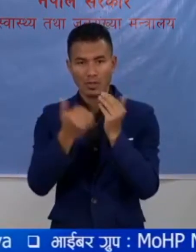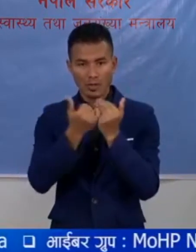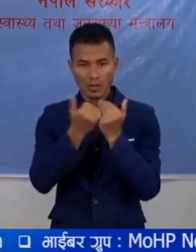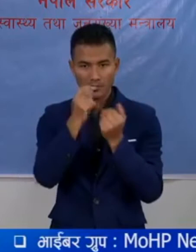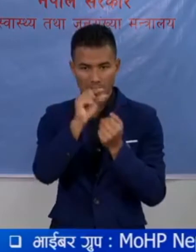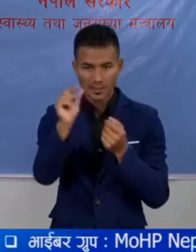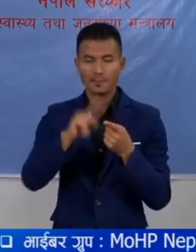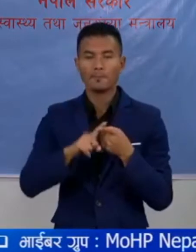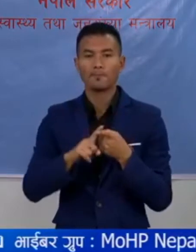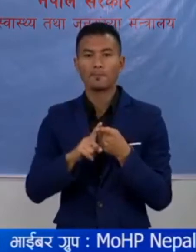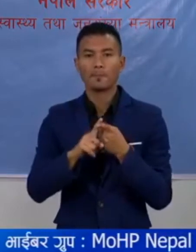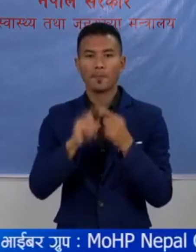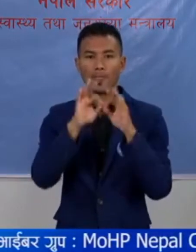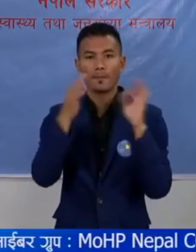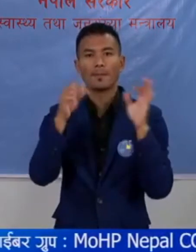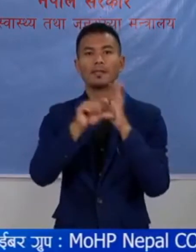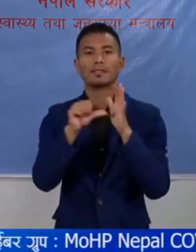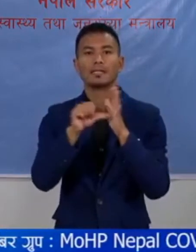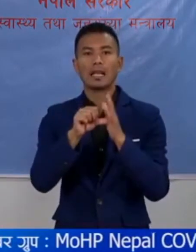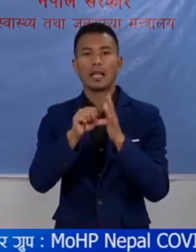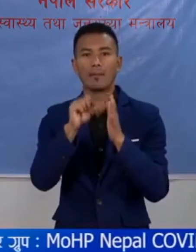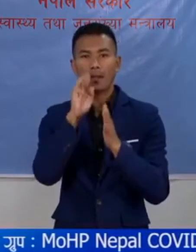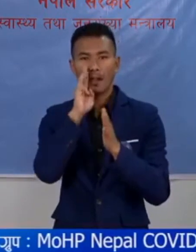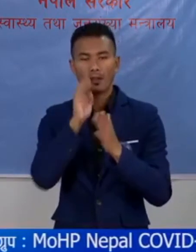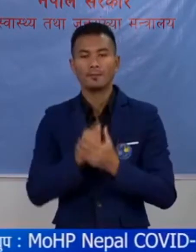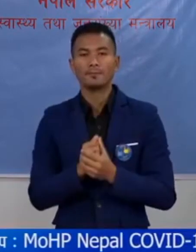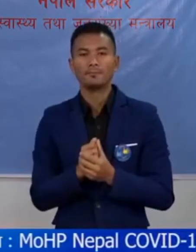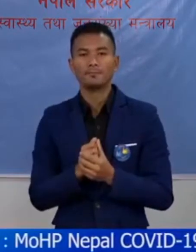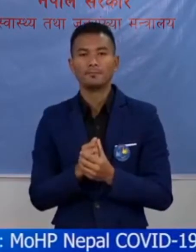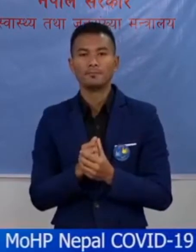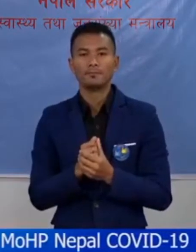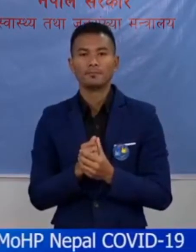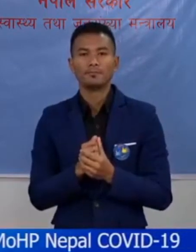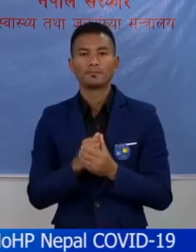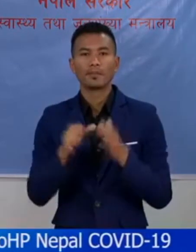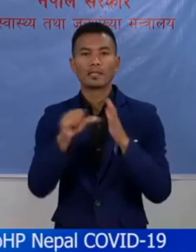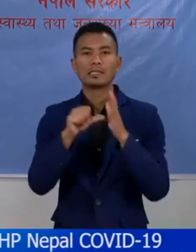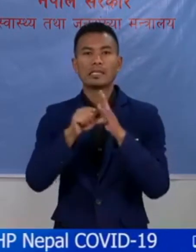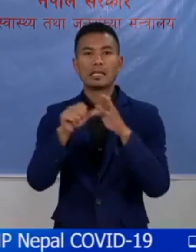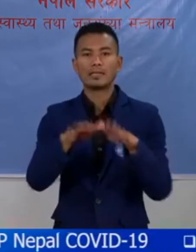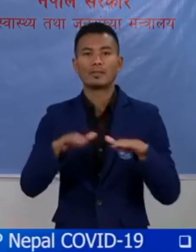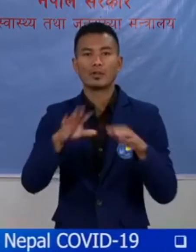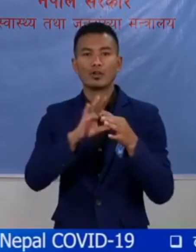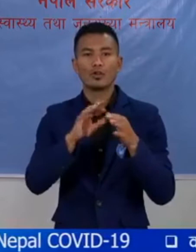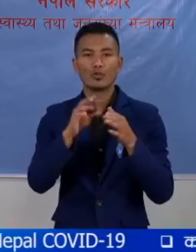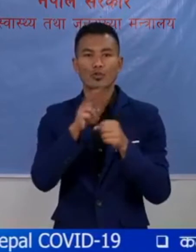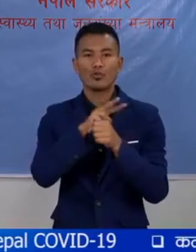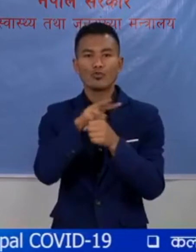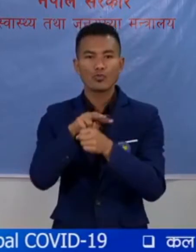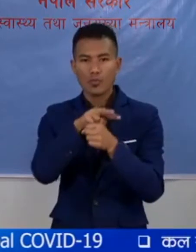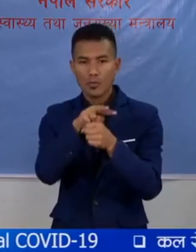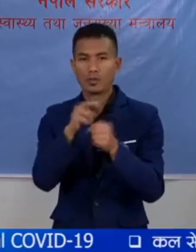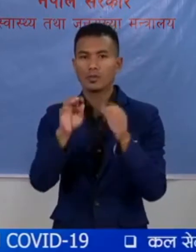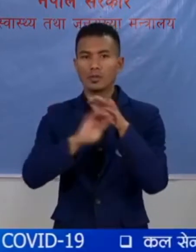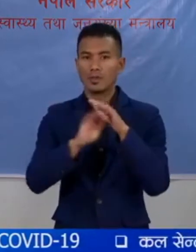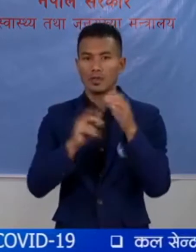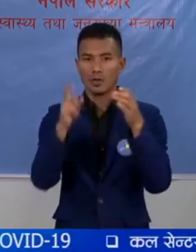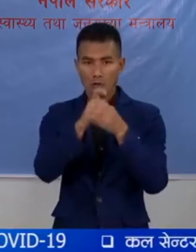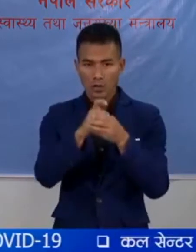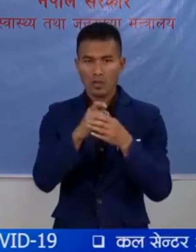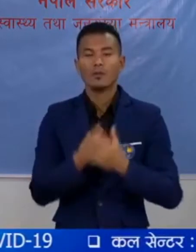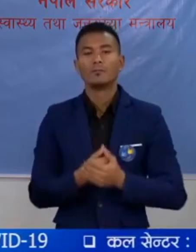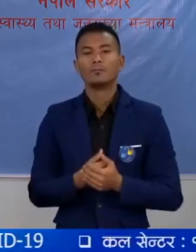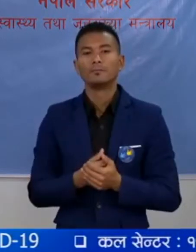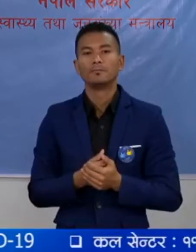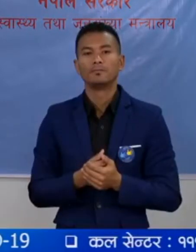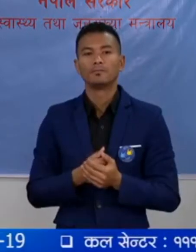बिविन्ना जिल्ला आरूमा जिल्ला इस्तरिय अनुगमन समीति गठन गरने कुरा र